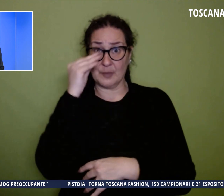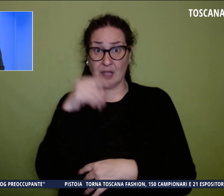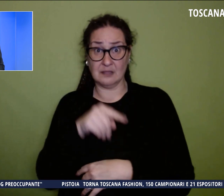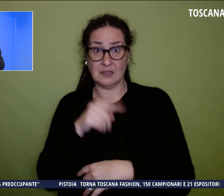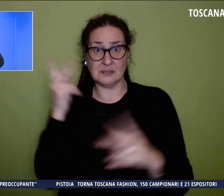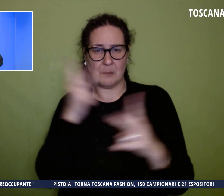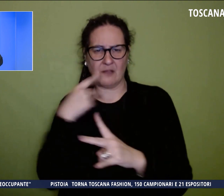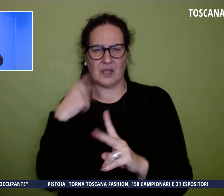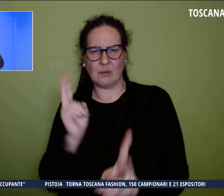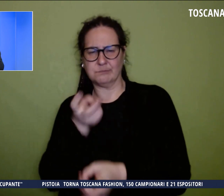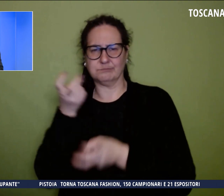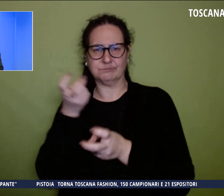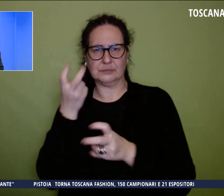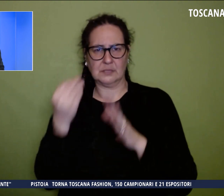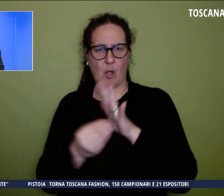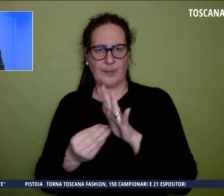come operaia».